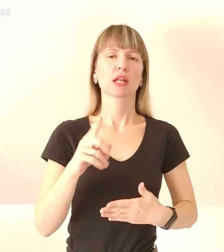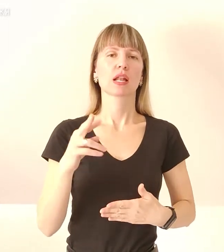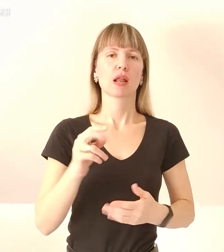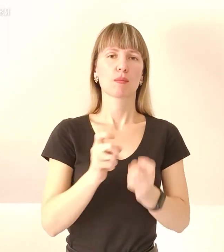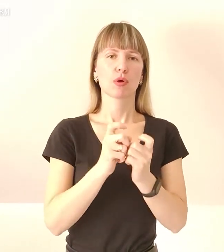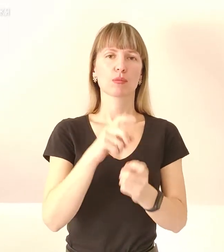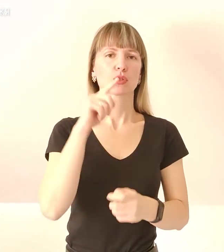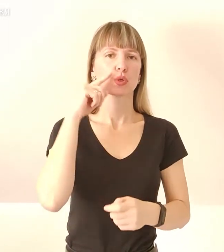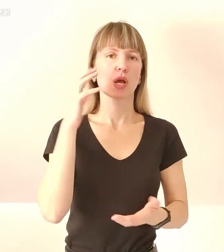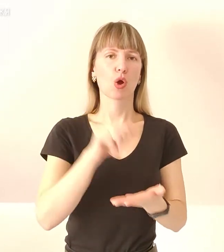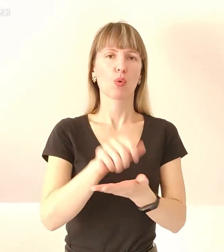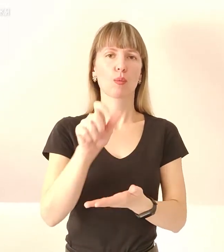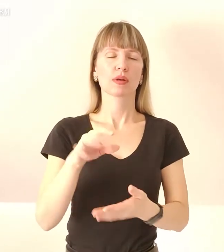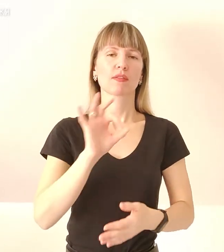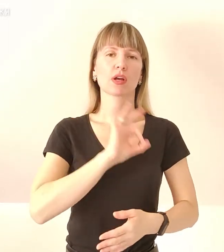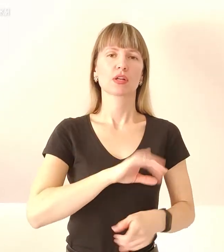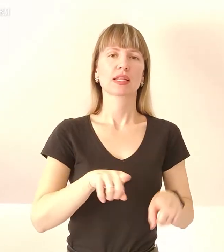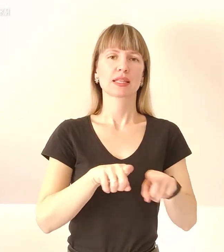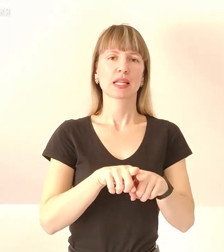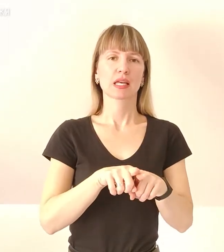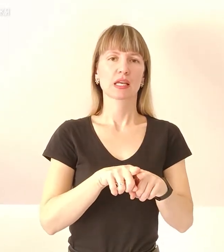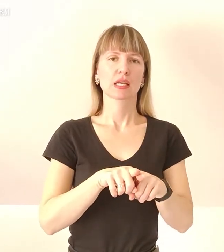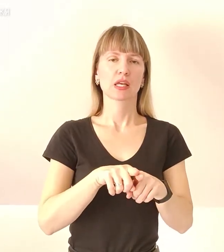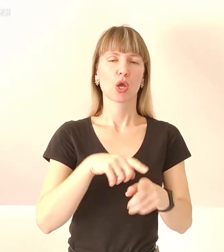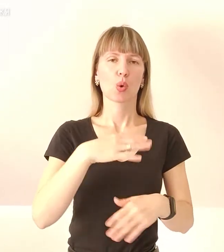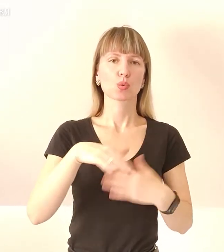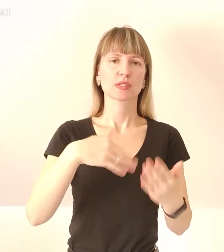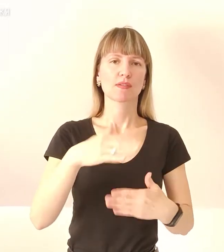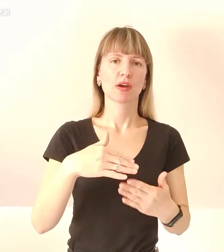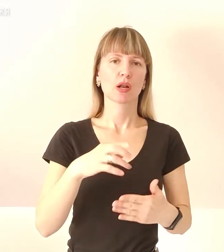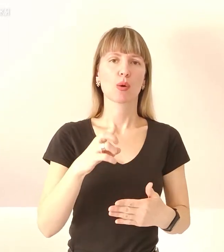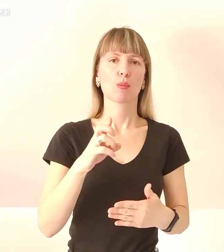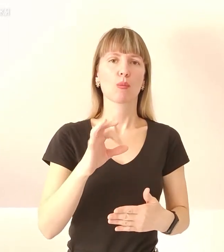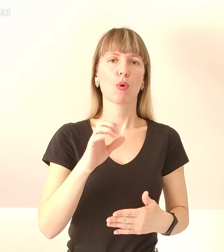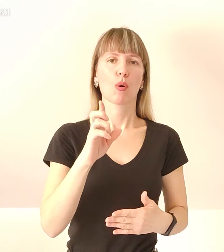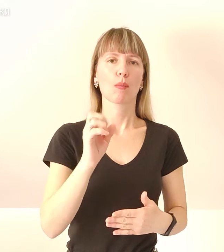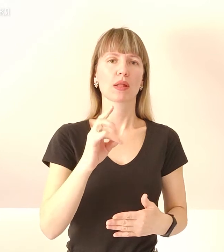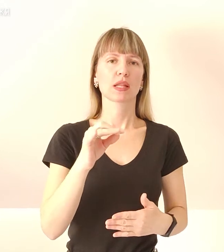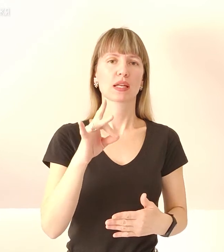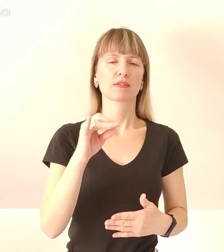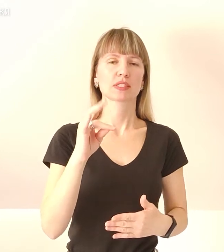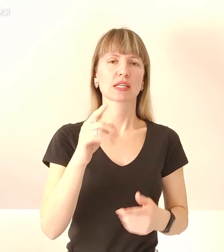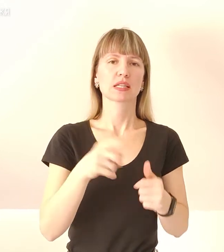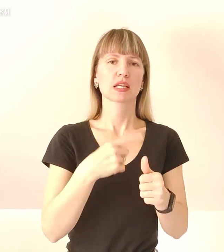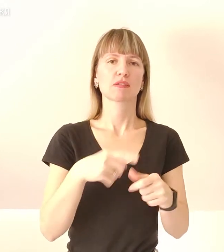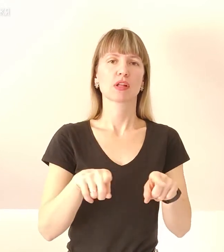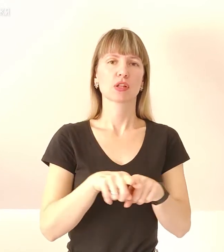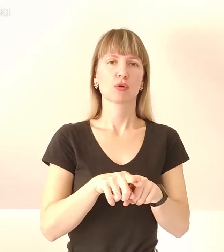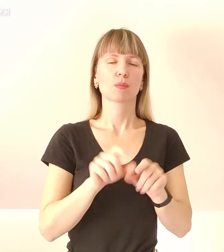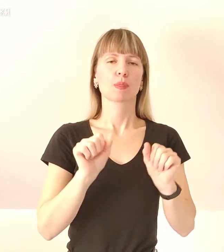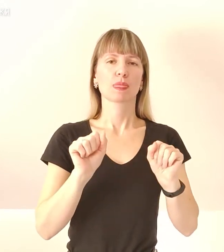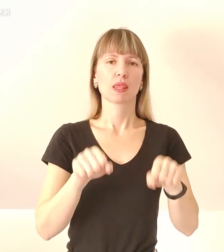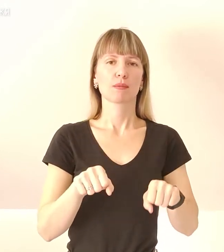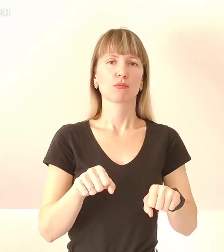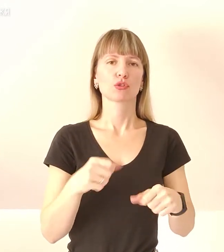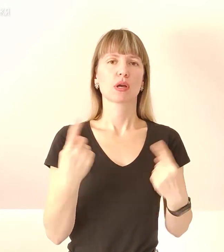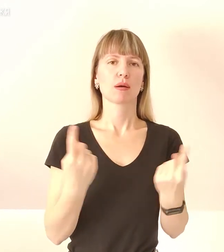окупантами. Використовувати такий узвар по-пандерівськи, як ще називають таку речовину, можуть цивільний, в яких